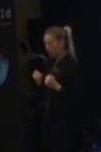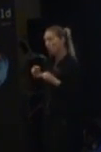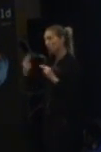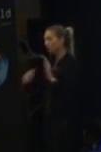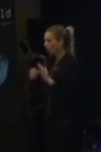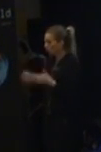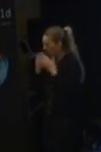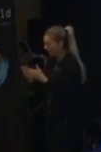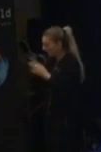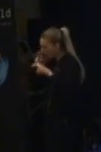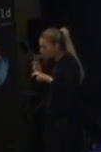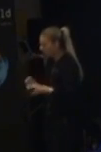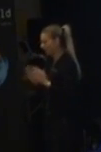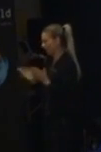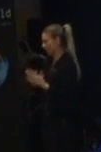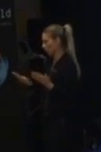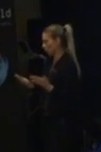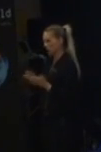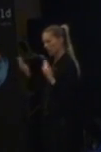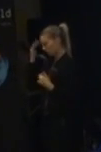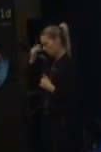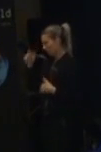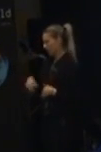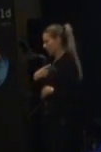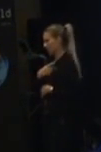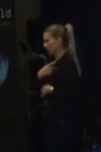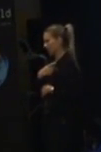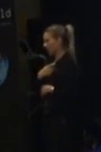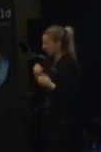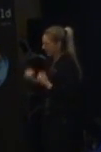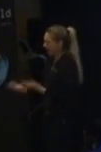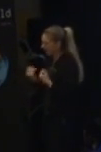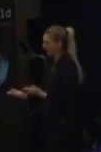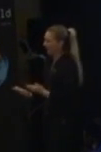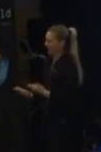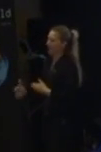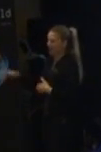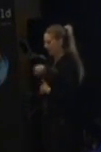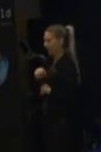forskningslitteratur. Det är inga problem för henne. Ge henne hela spannet.